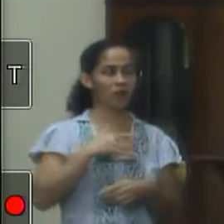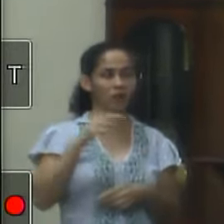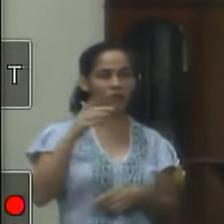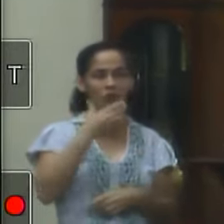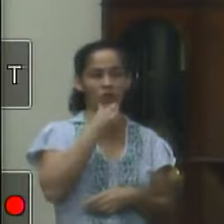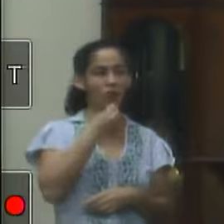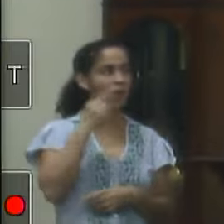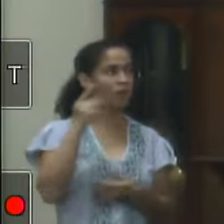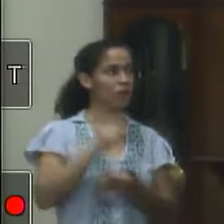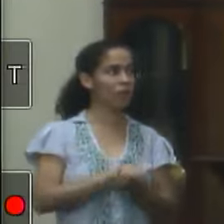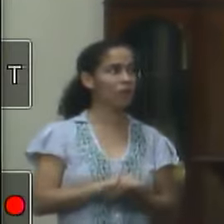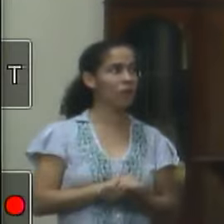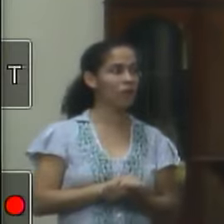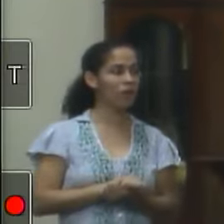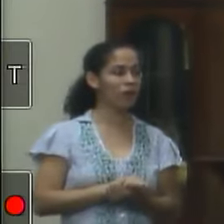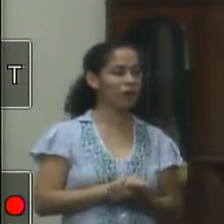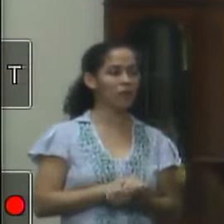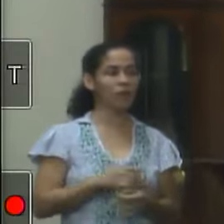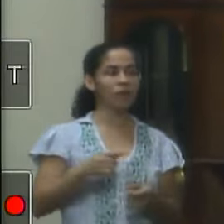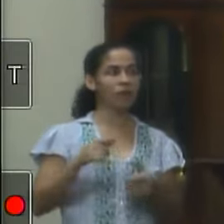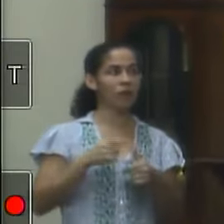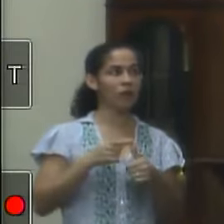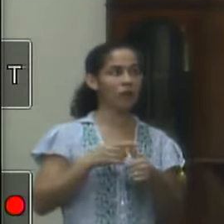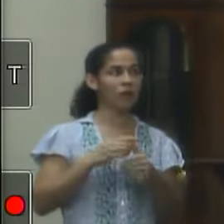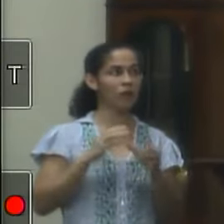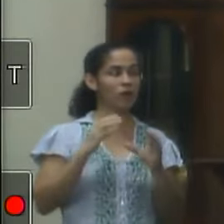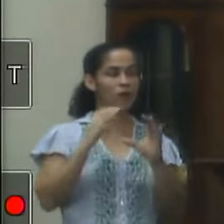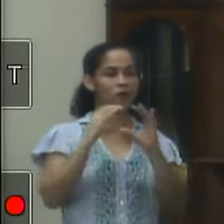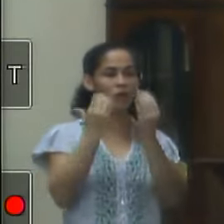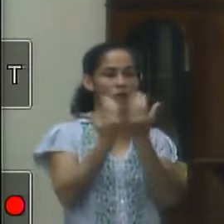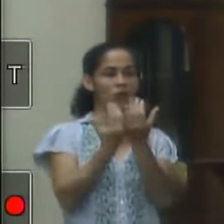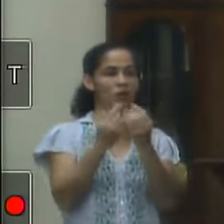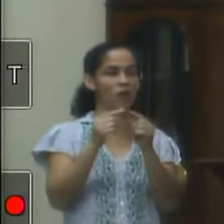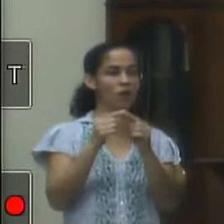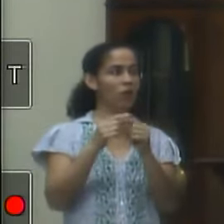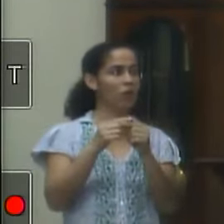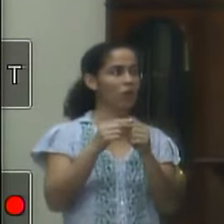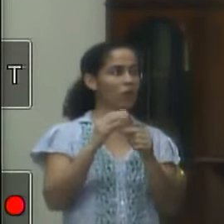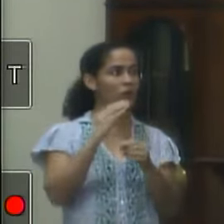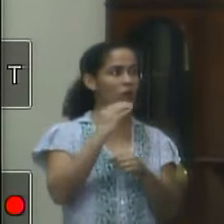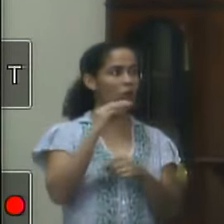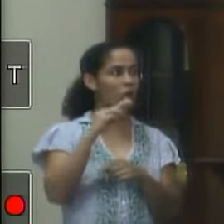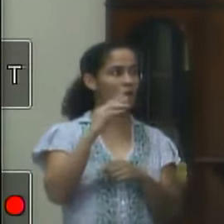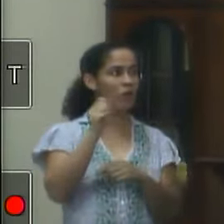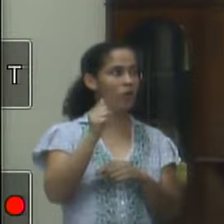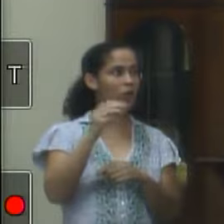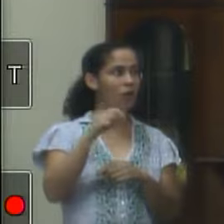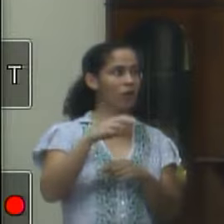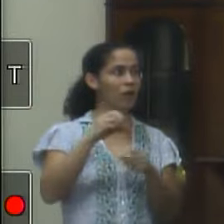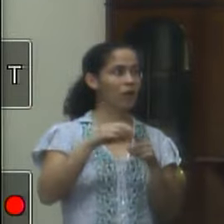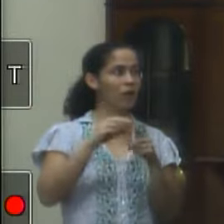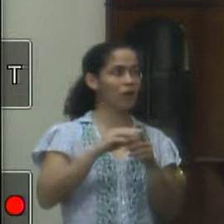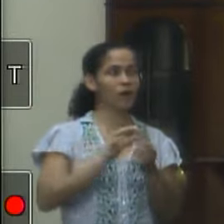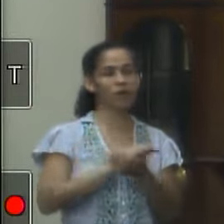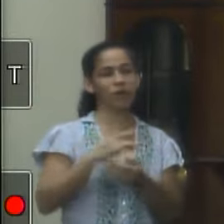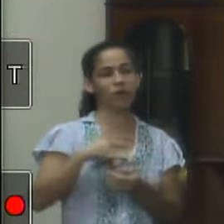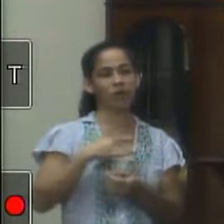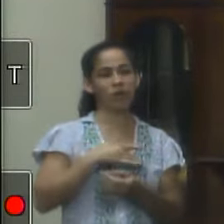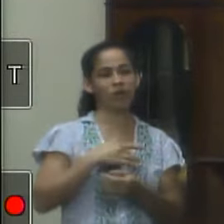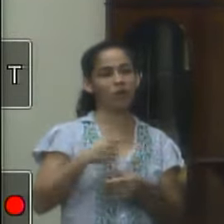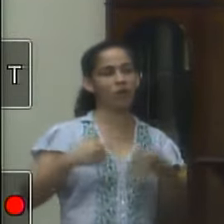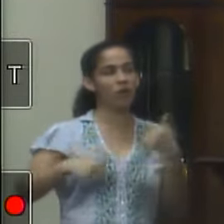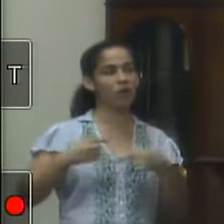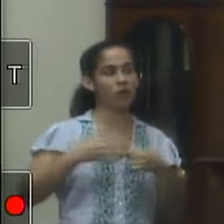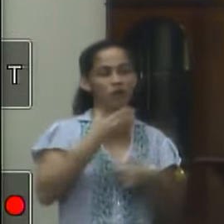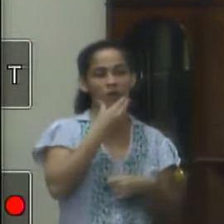do primeiro congresso o primeiro congresso cubano de promoção da saúde e da importância de políticas